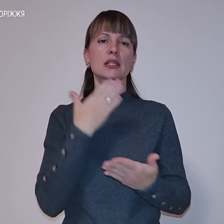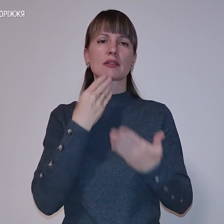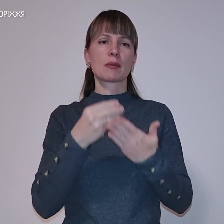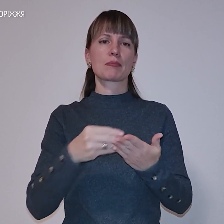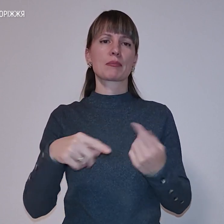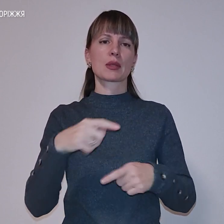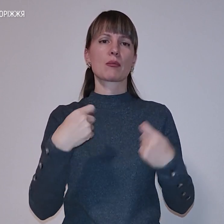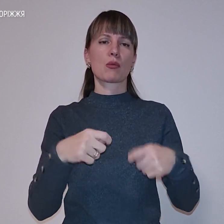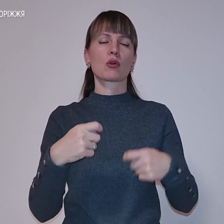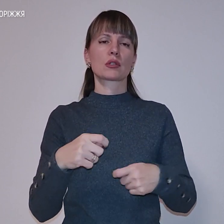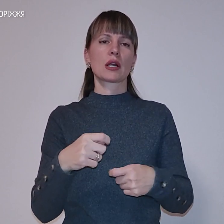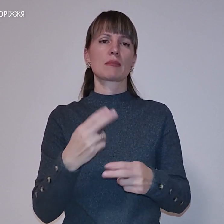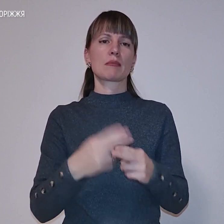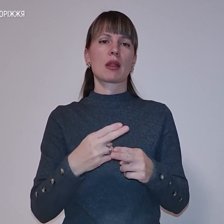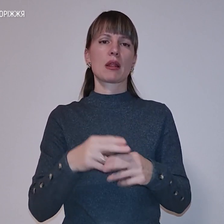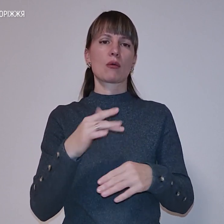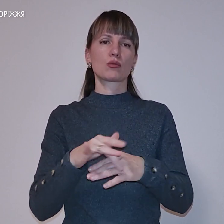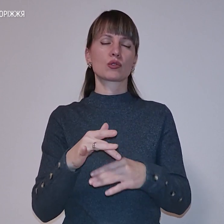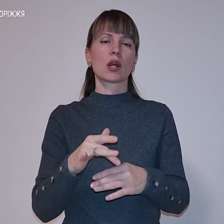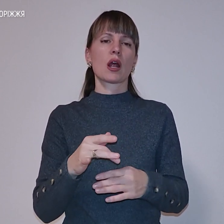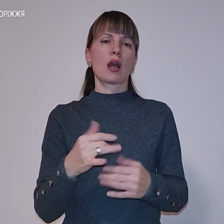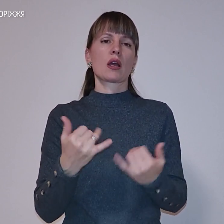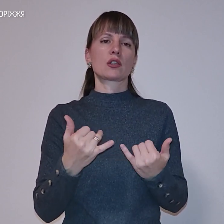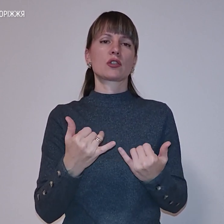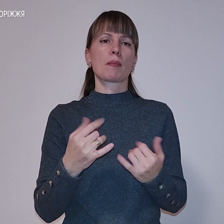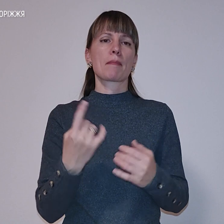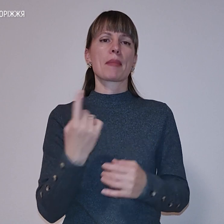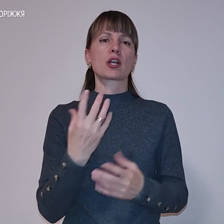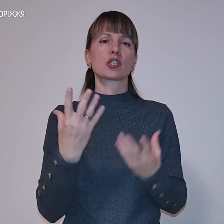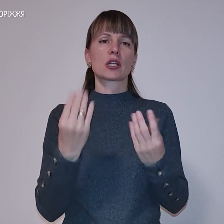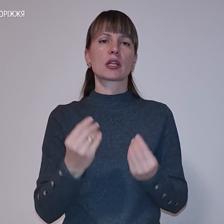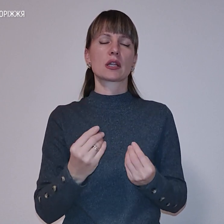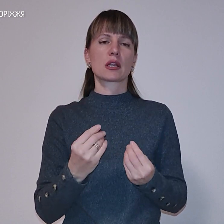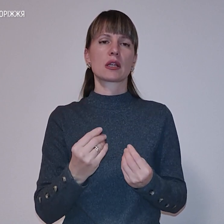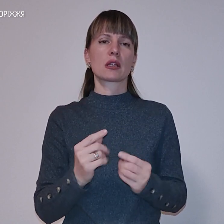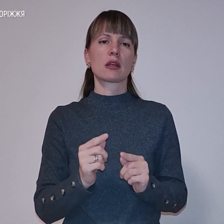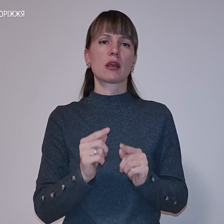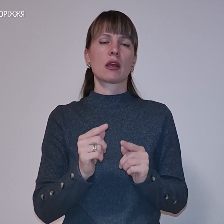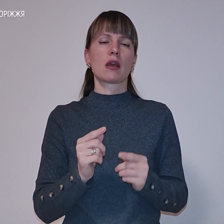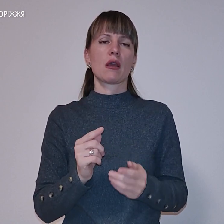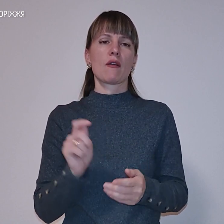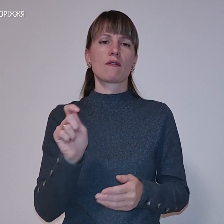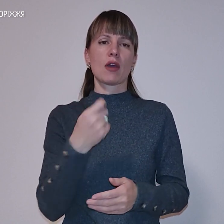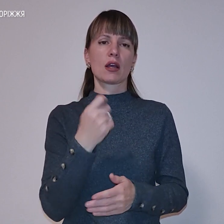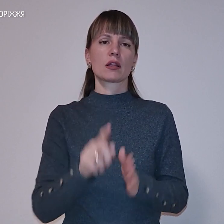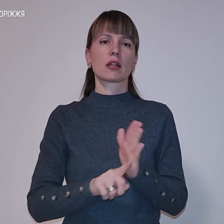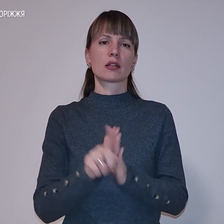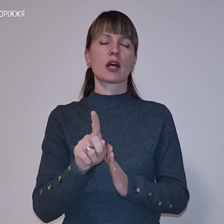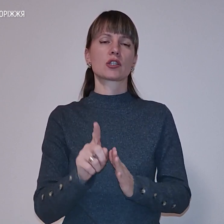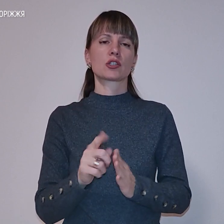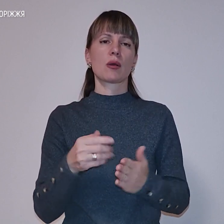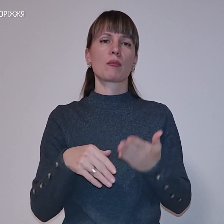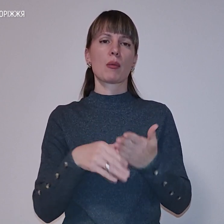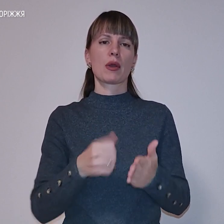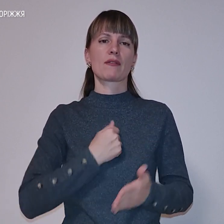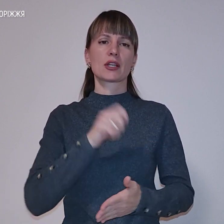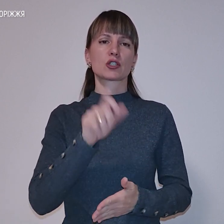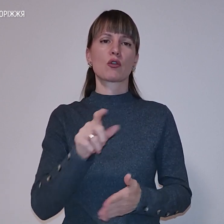металобрухту. Жінка каже, в перші дні вторгнення одразу пішла допомагати військовим. Спочатку у нас там